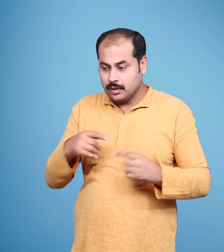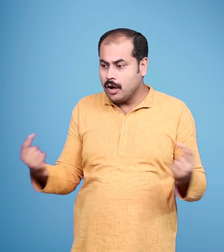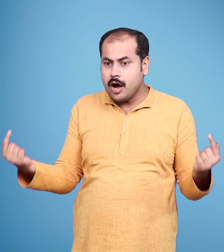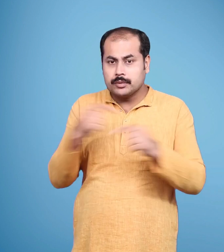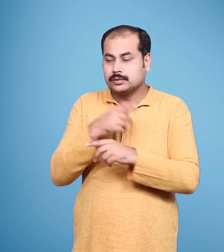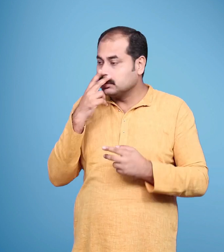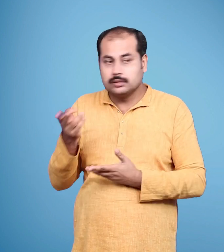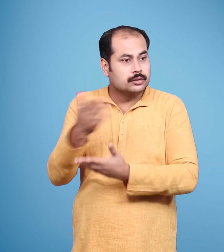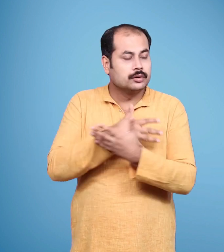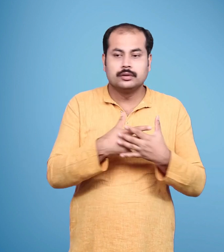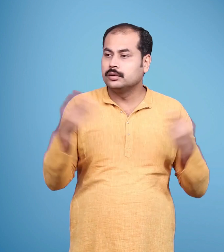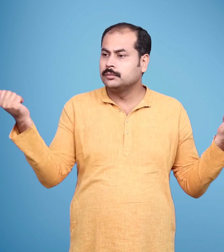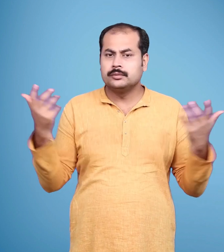सब कुछ उल्टा हो गया